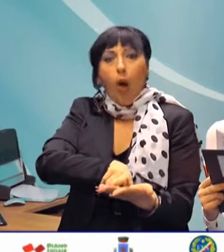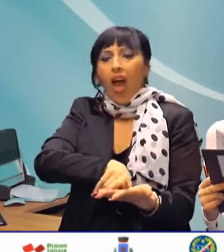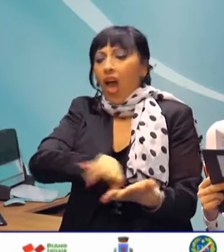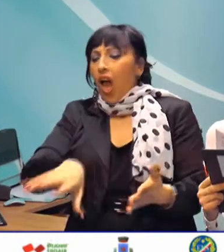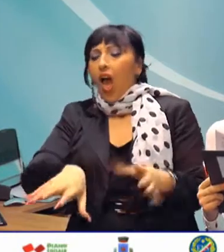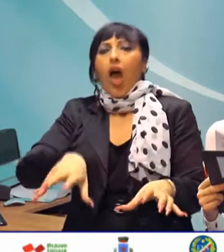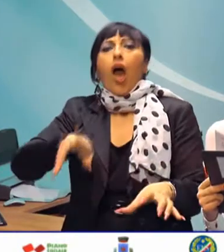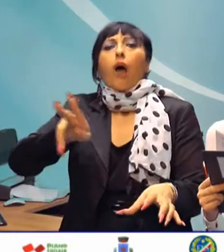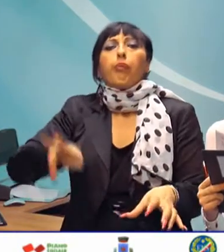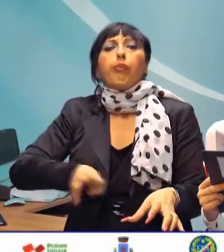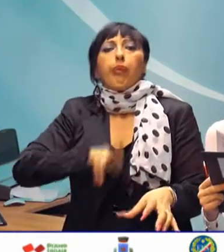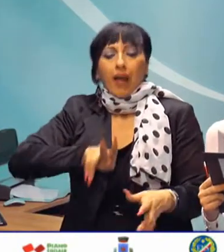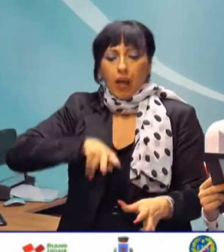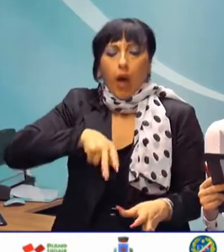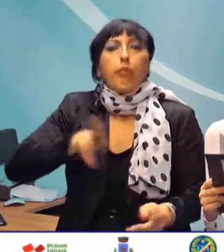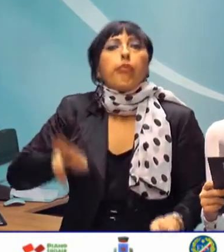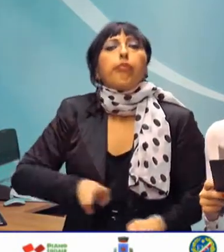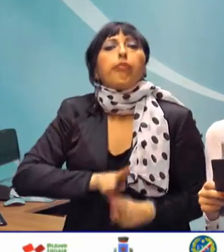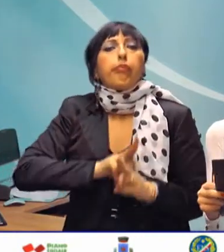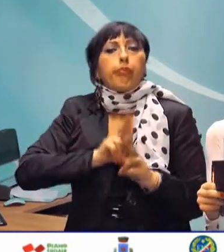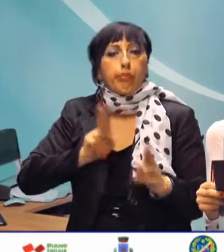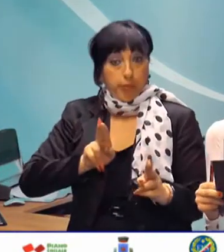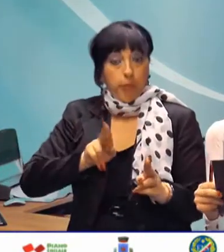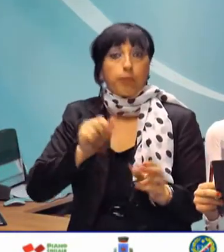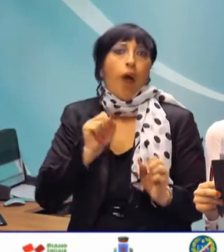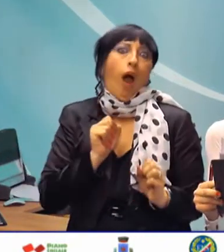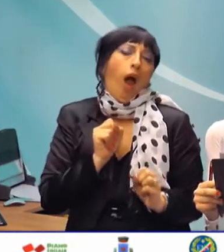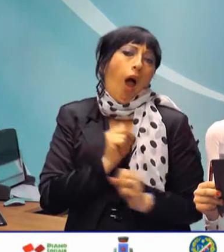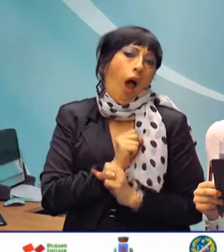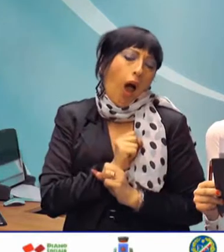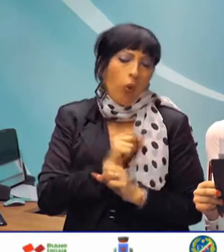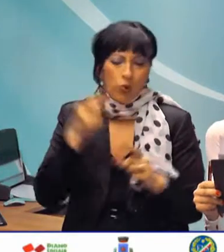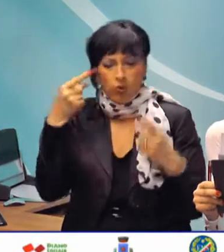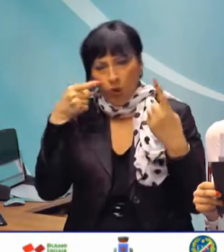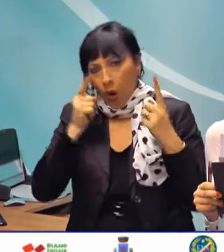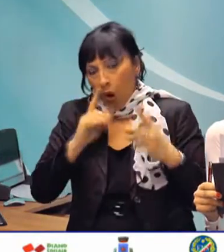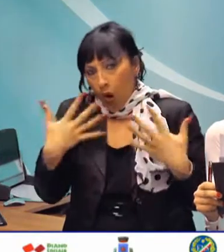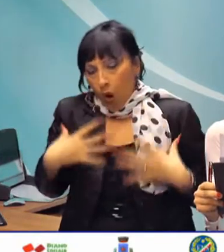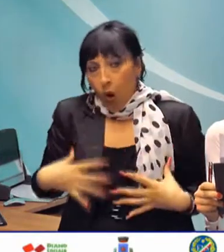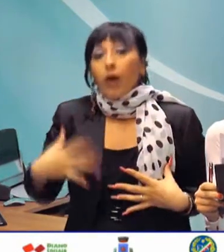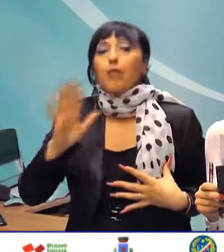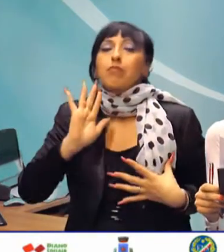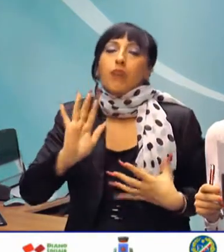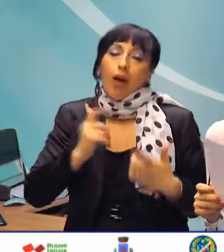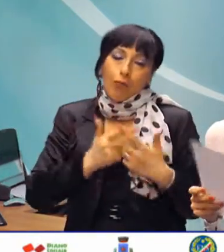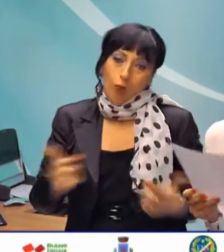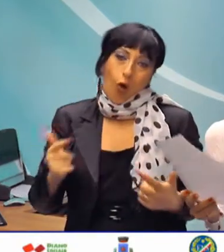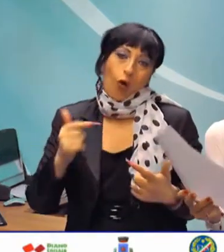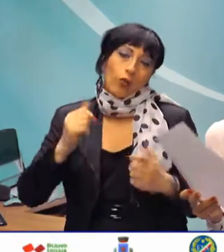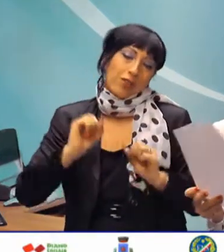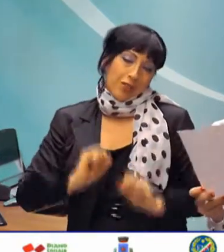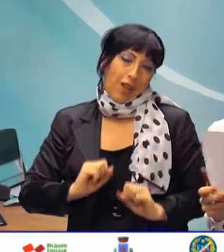movimento né a sollevarsi. Per lui tanta paura, diversi dolori, ma per fortuna un lieto fino.